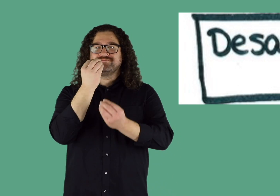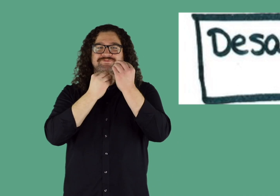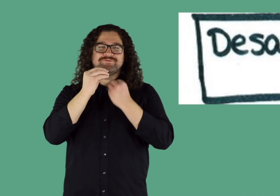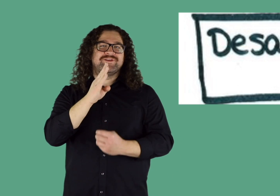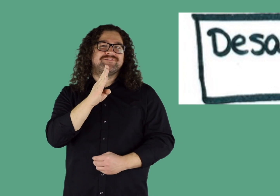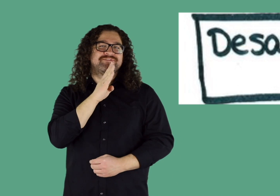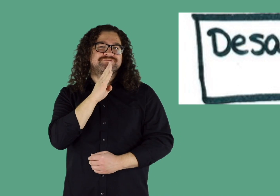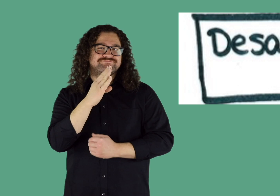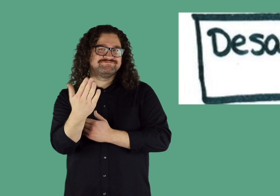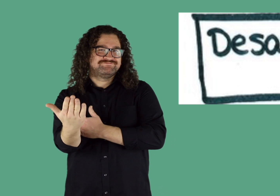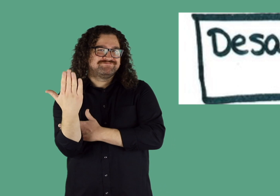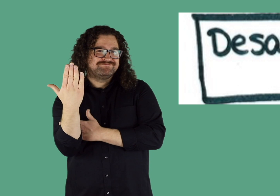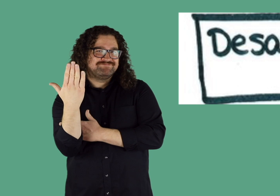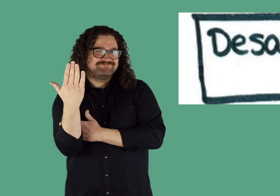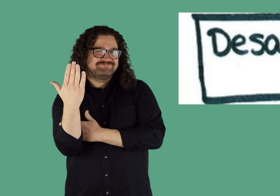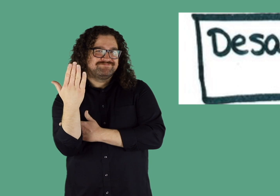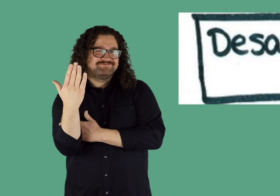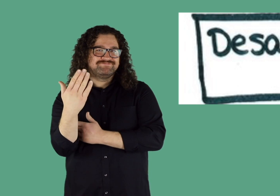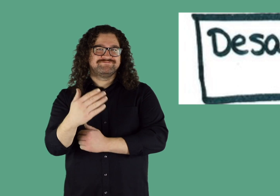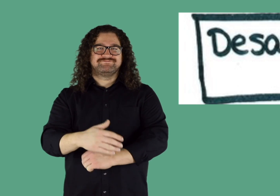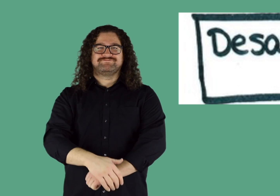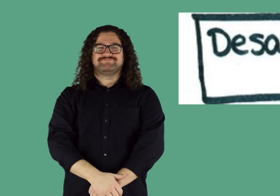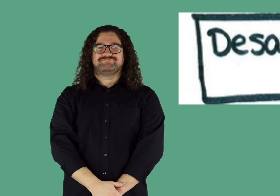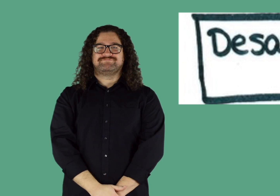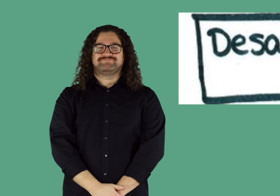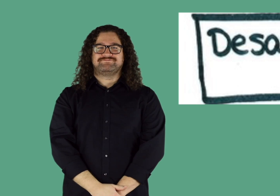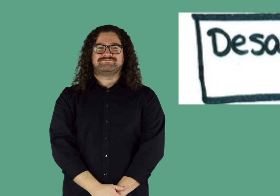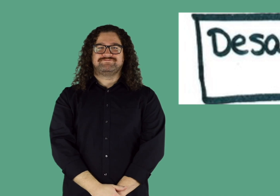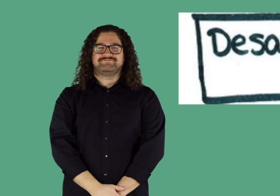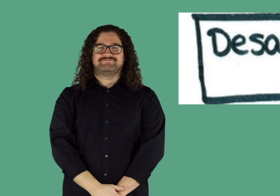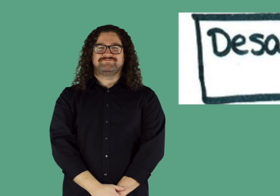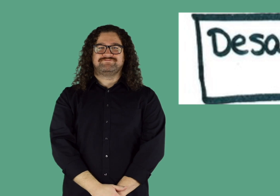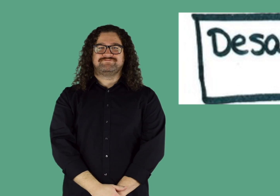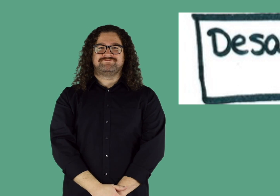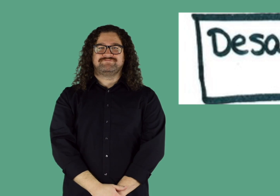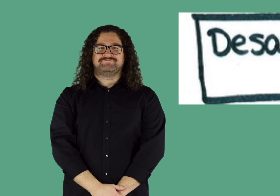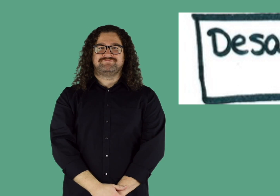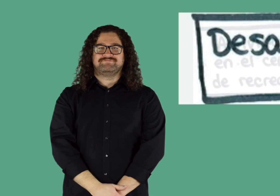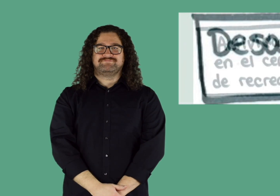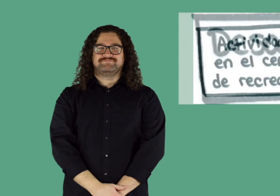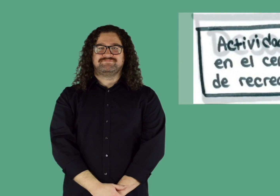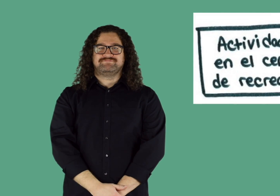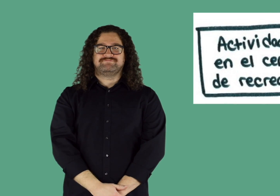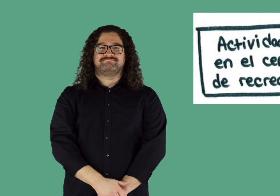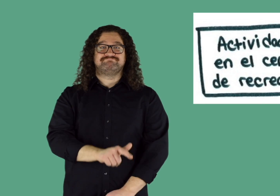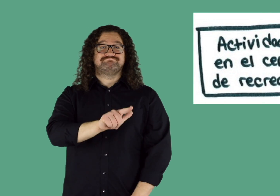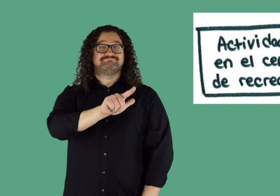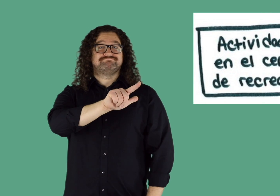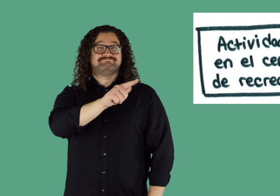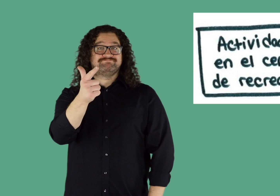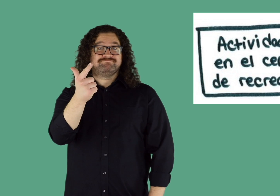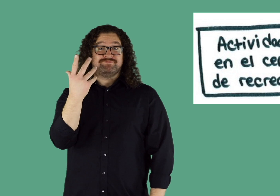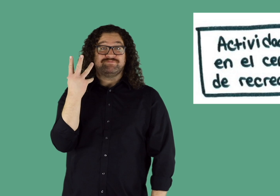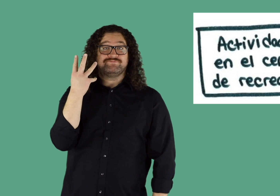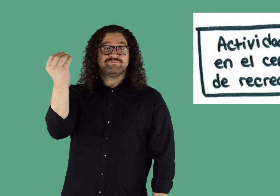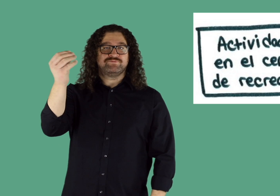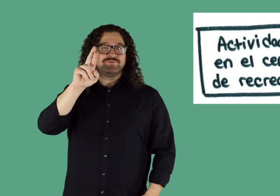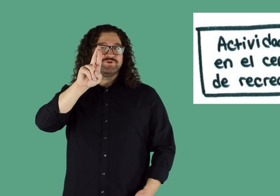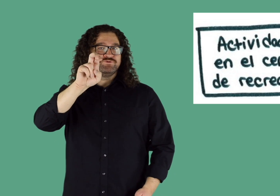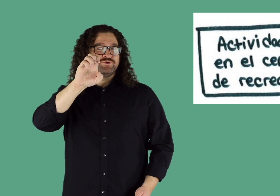Ahora que ya han visto cómo se ve, cómo pueden utilizarlo en la casa. Vamos a imaginarnos que estás haciendo planes